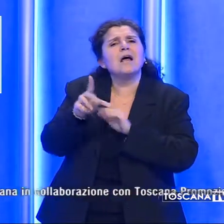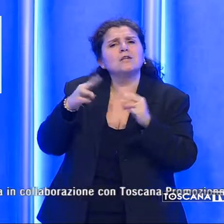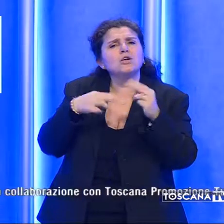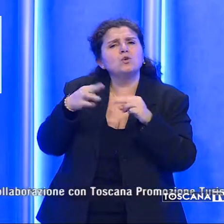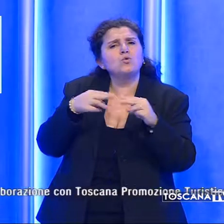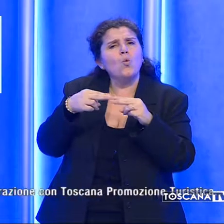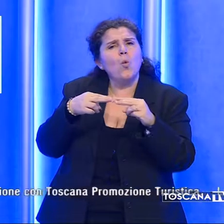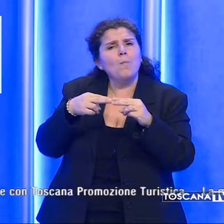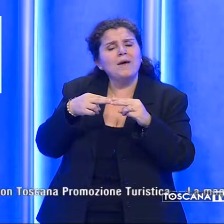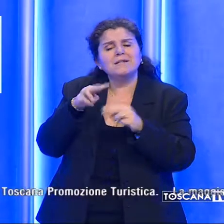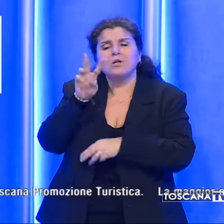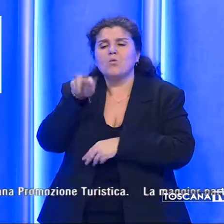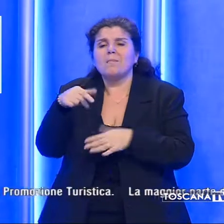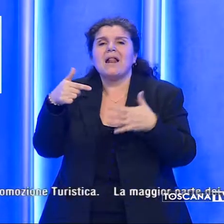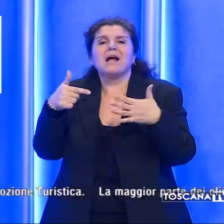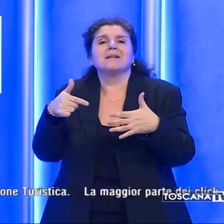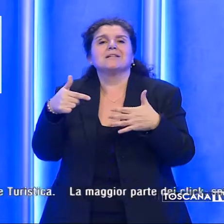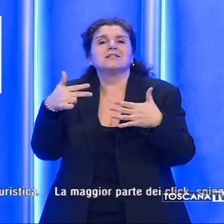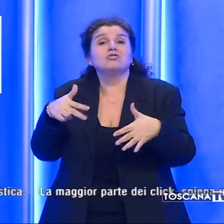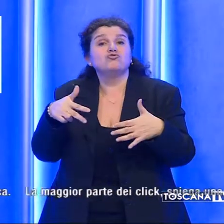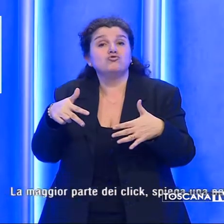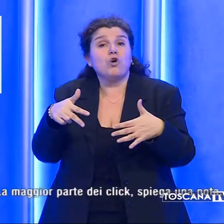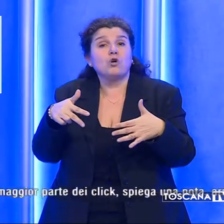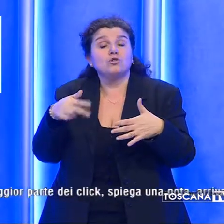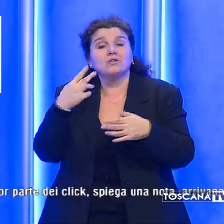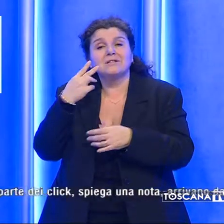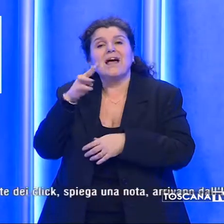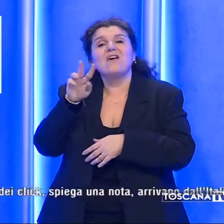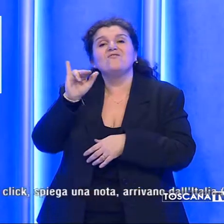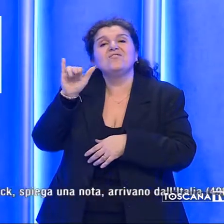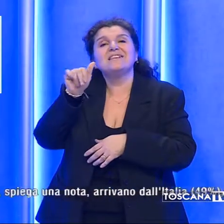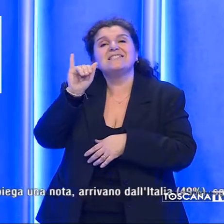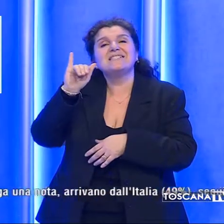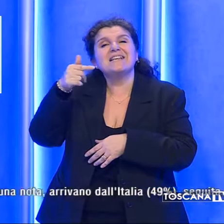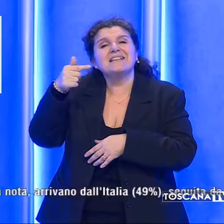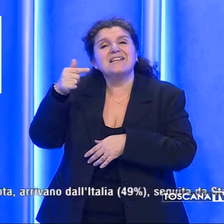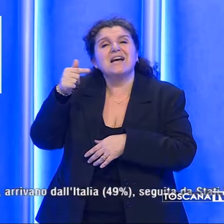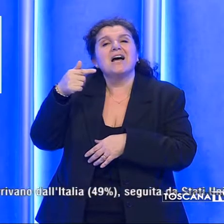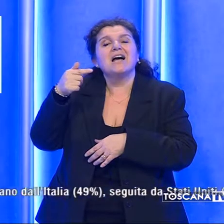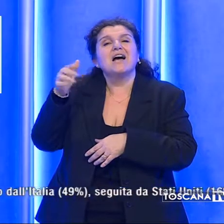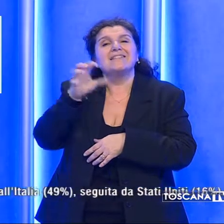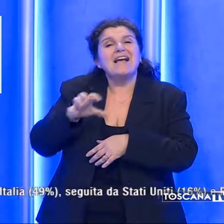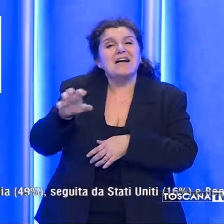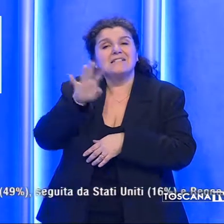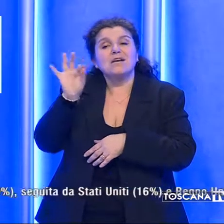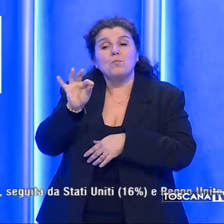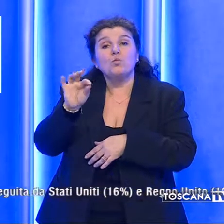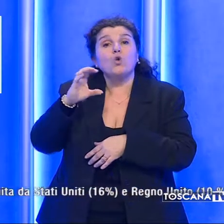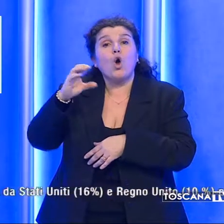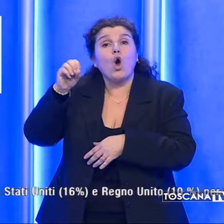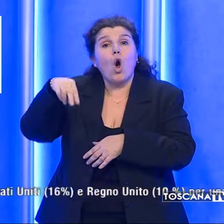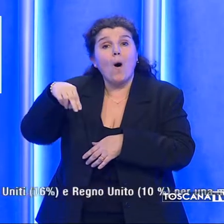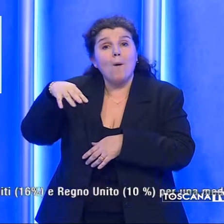registrati nel 2018 da visittuscany.com, il sito di